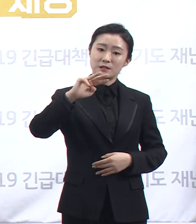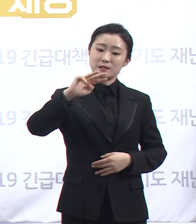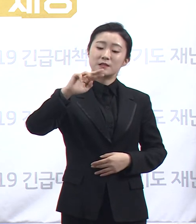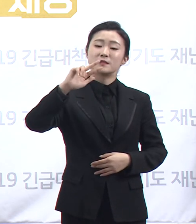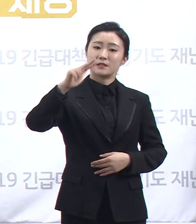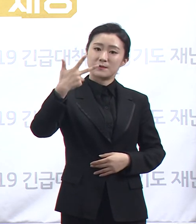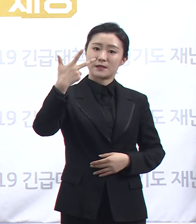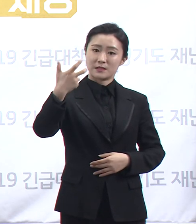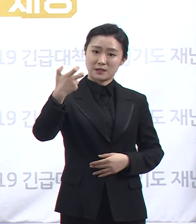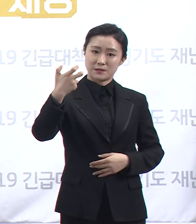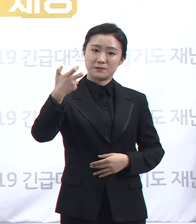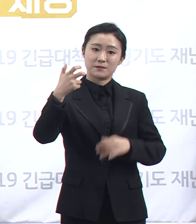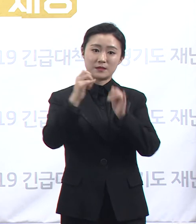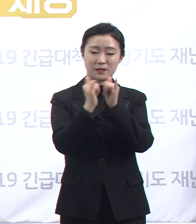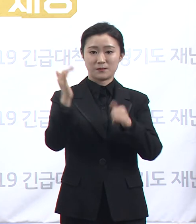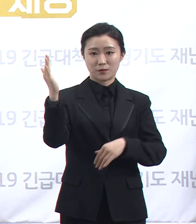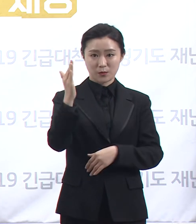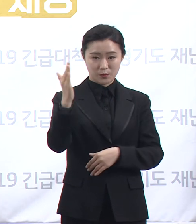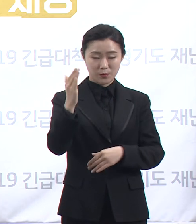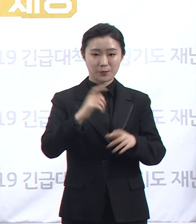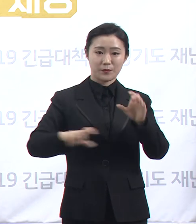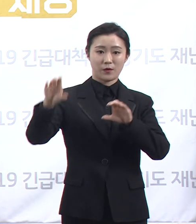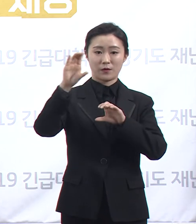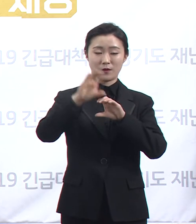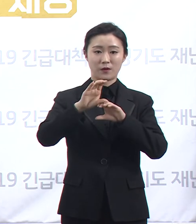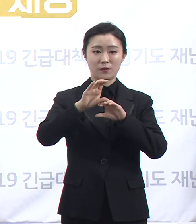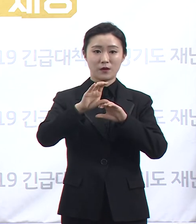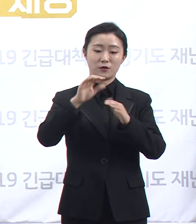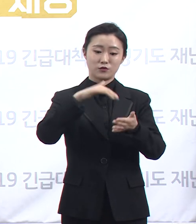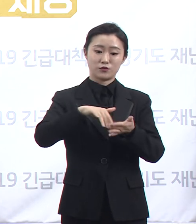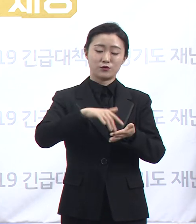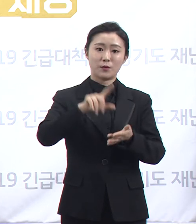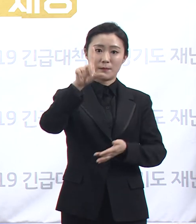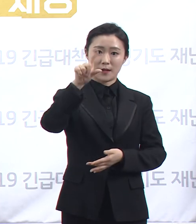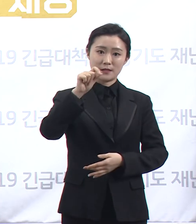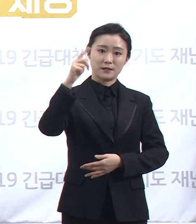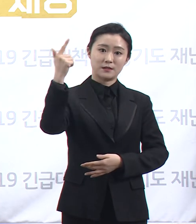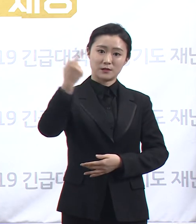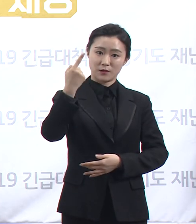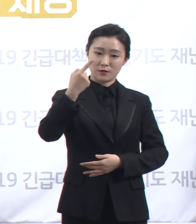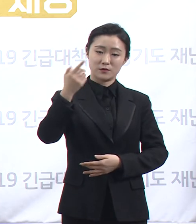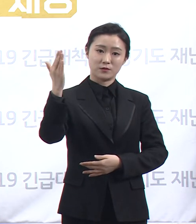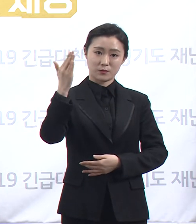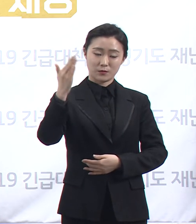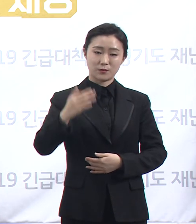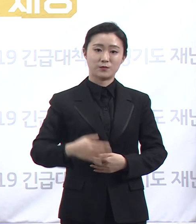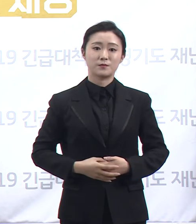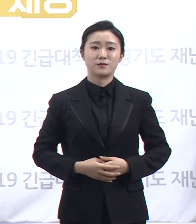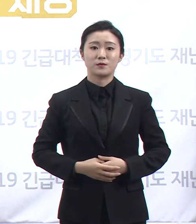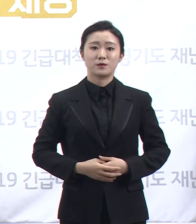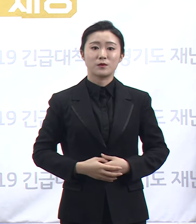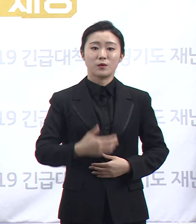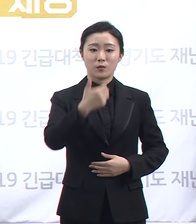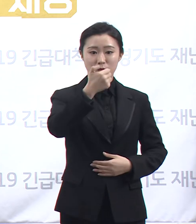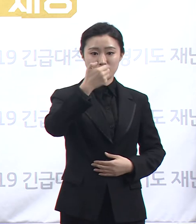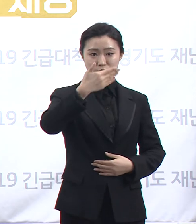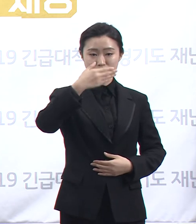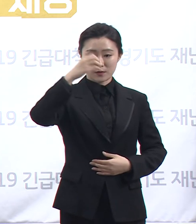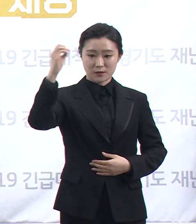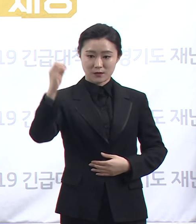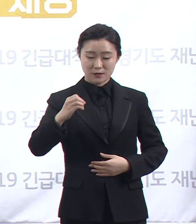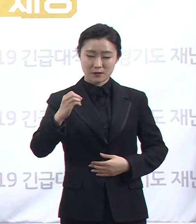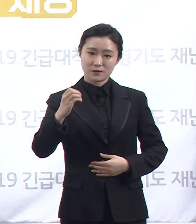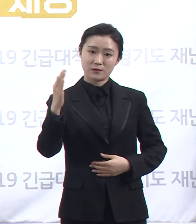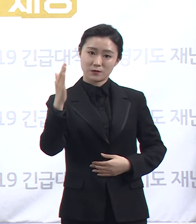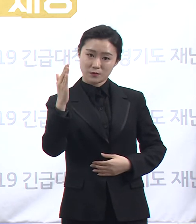총 11699명으로 이 중 54.7%인 6,396명에 대해